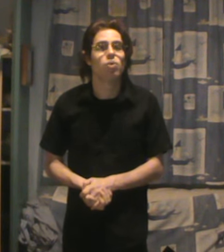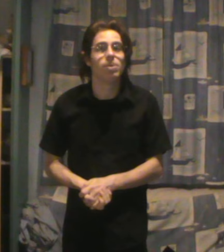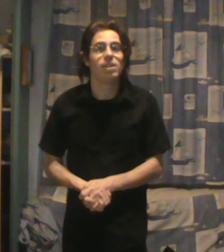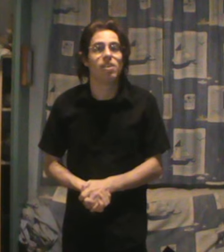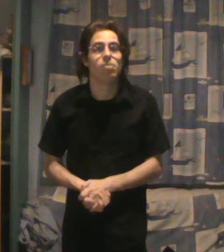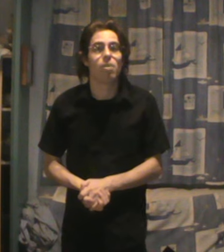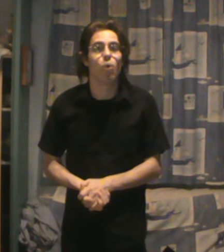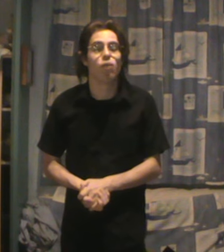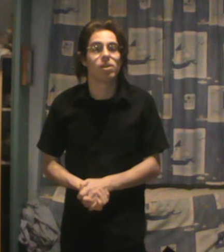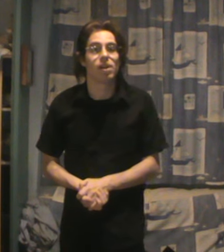compétitive par rapport aux voisins,